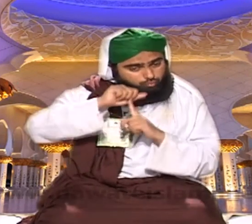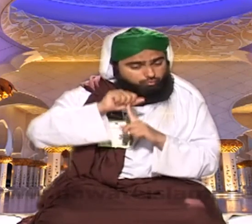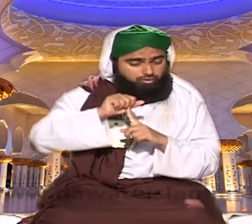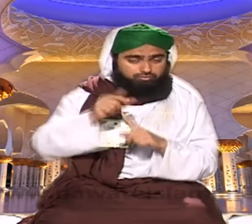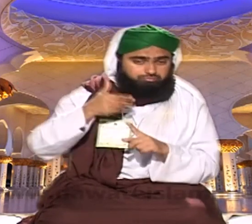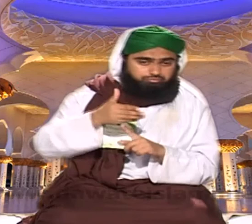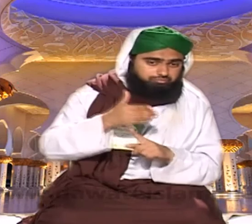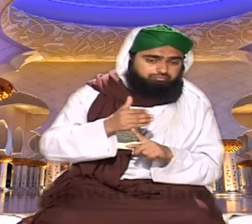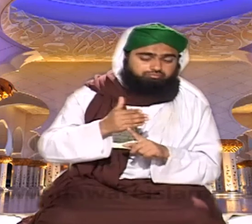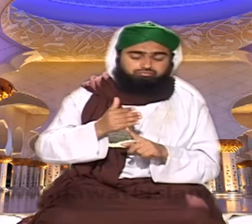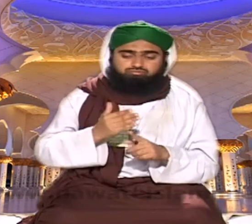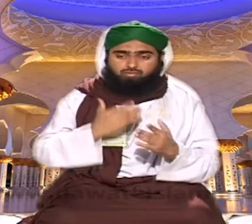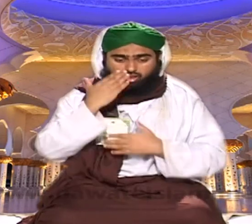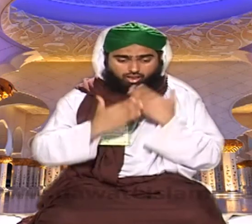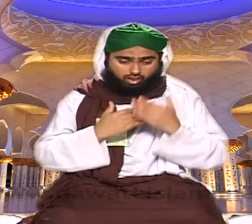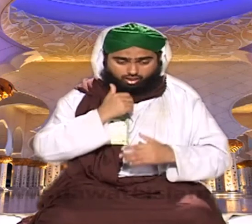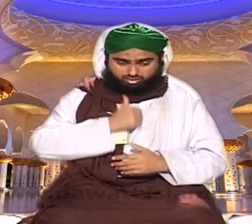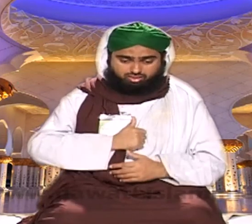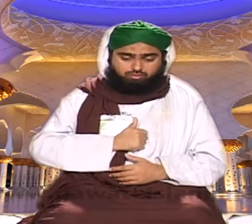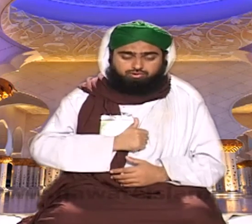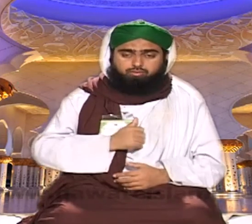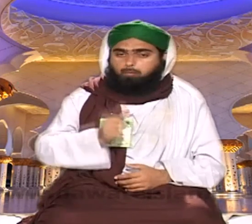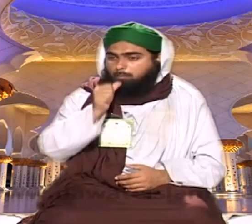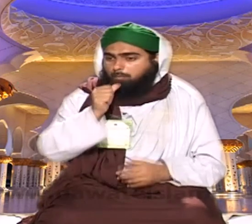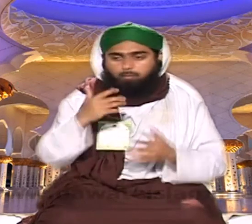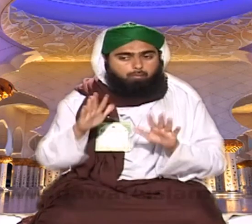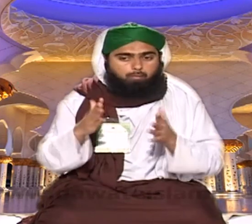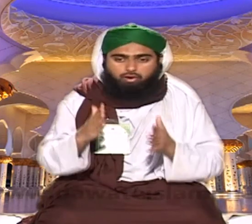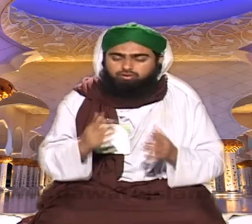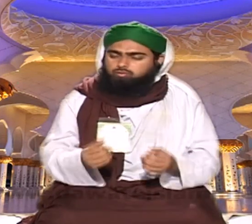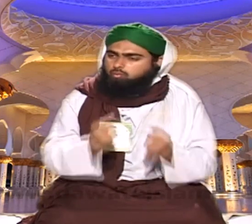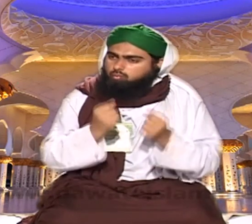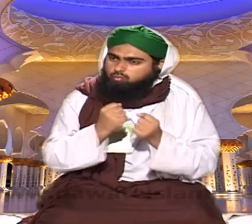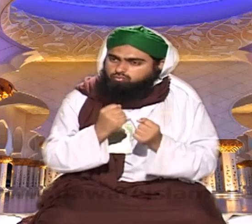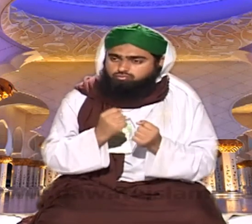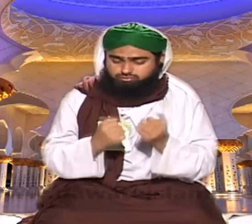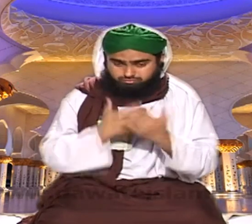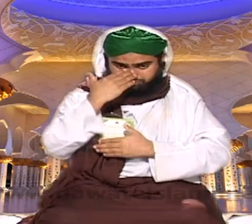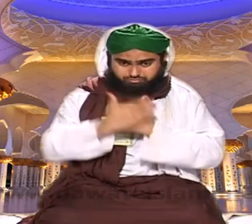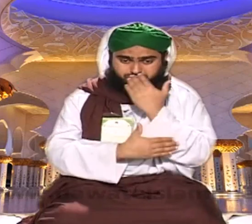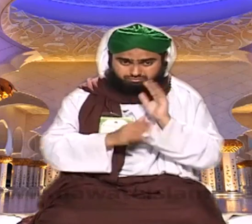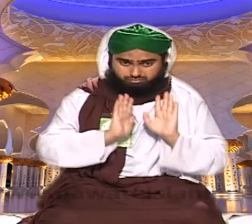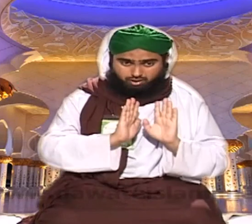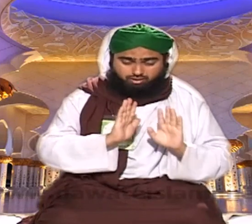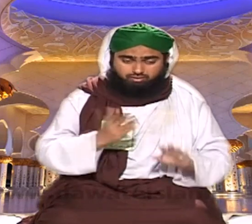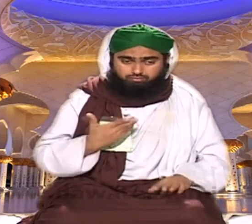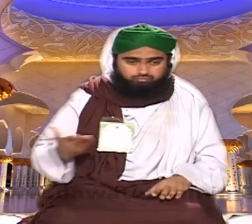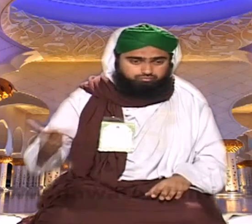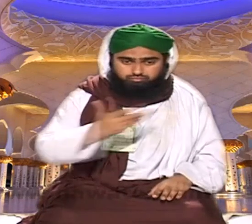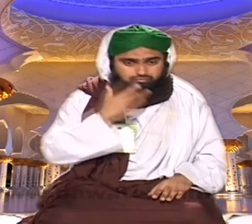ہے تو اس طرح جو وضوح اور غصر میں سبک رہے پانی نہیں ملتا بڑی مشکل سے ملتا پھر بھی وضوح کیا اب یہ آپ